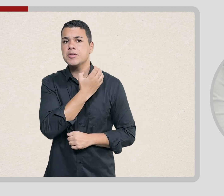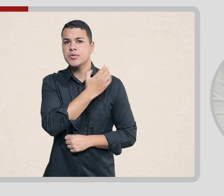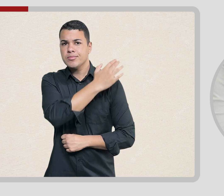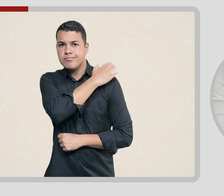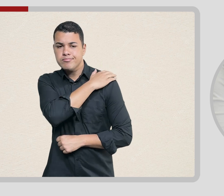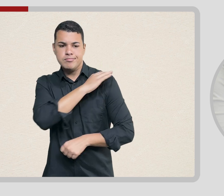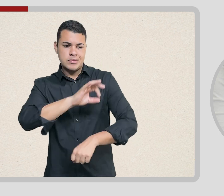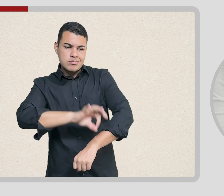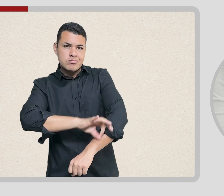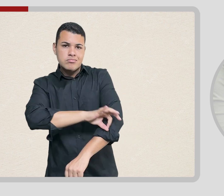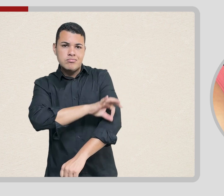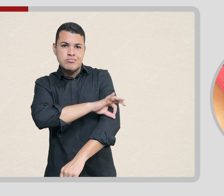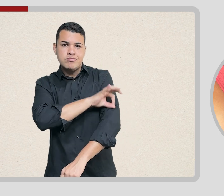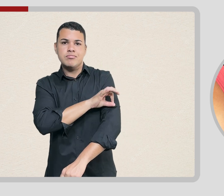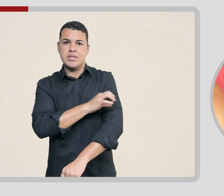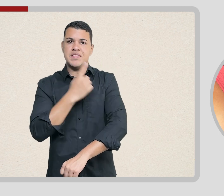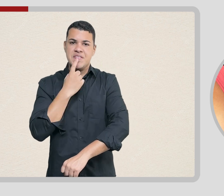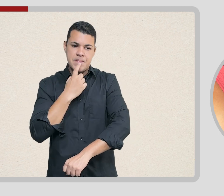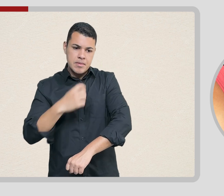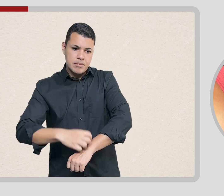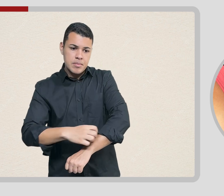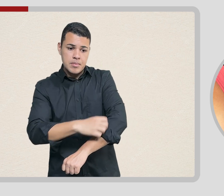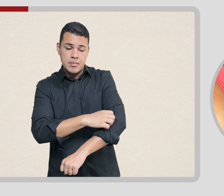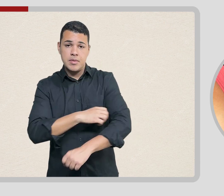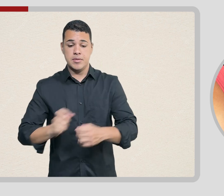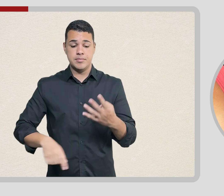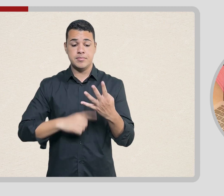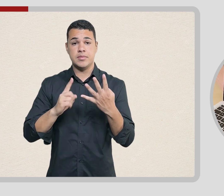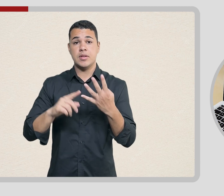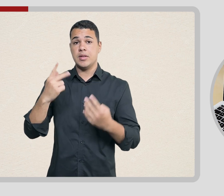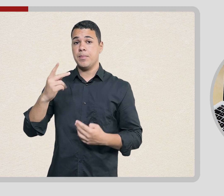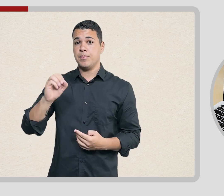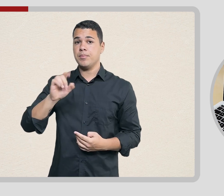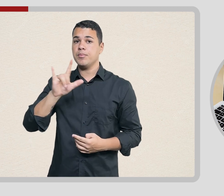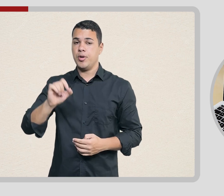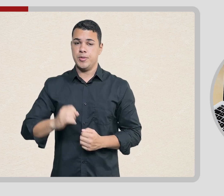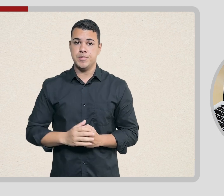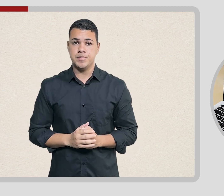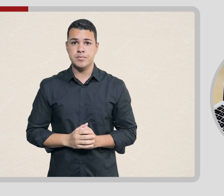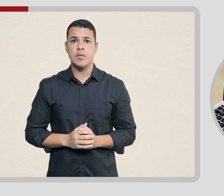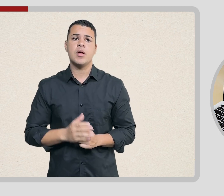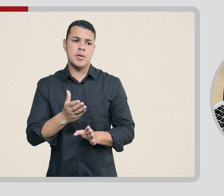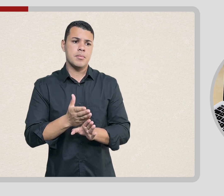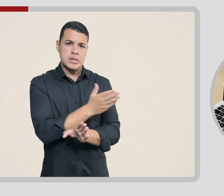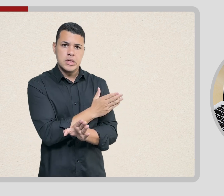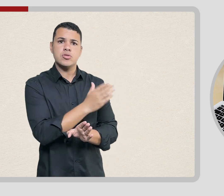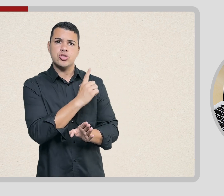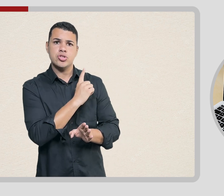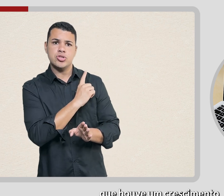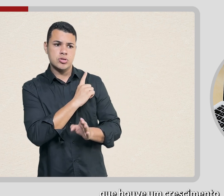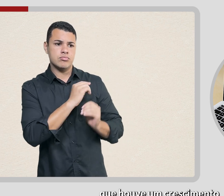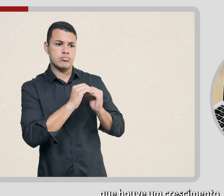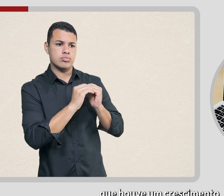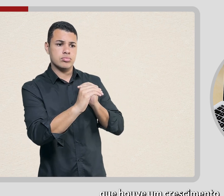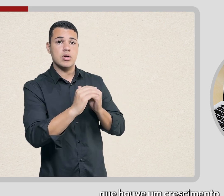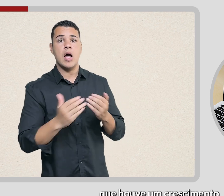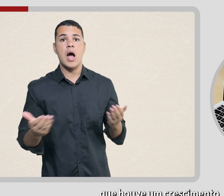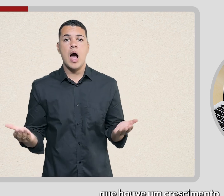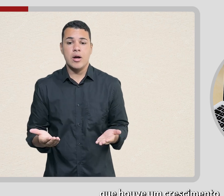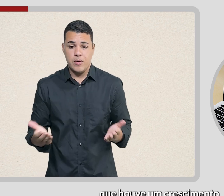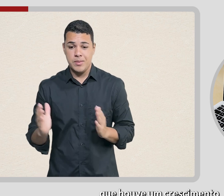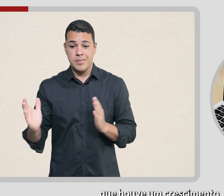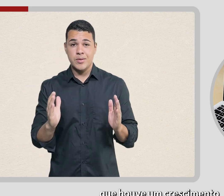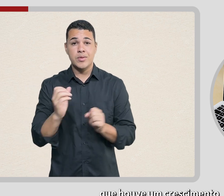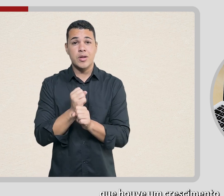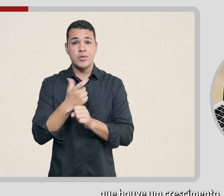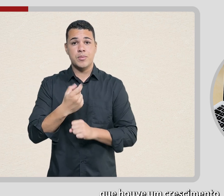rubéola e varicela e a da poliomielite. Após anos de queda, os resultados indicam que houve um crescimento